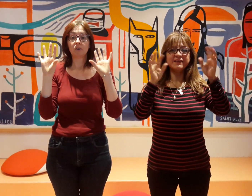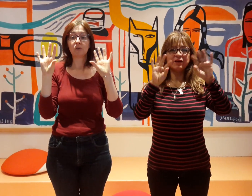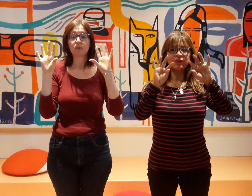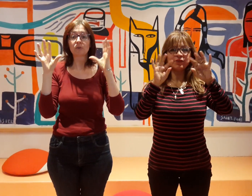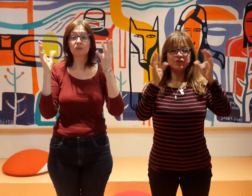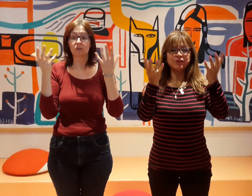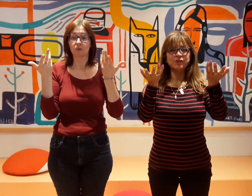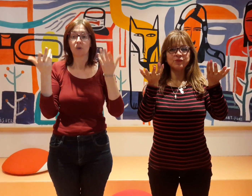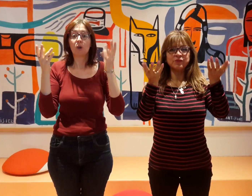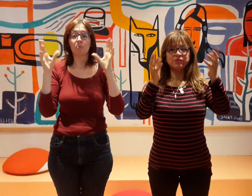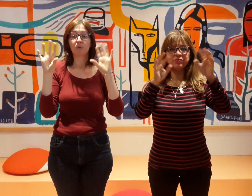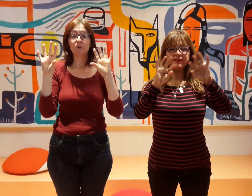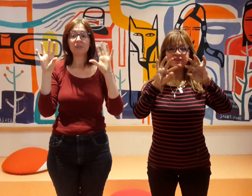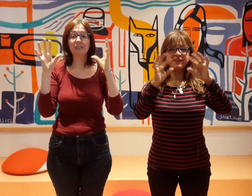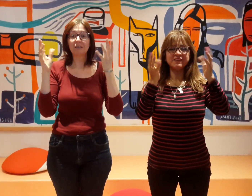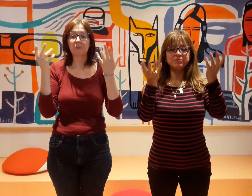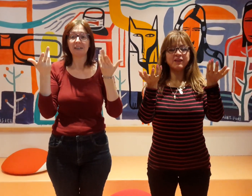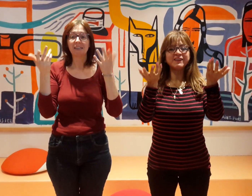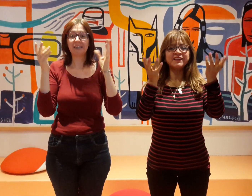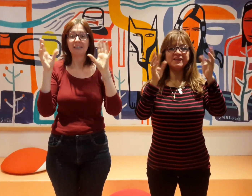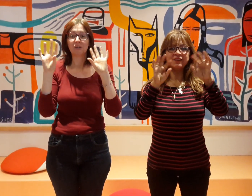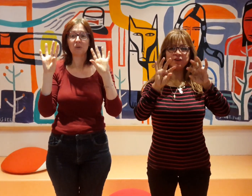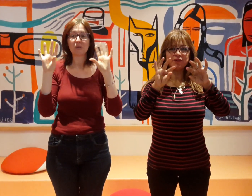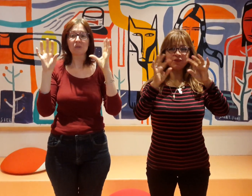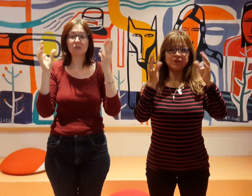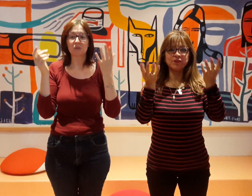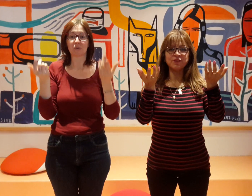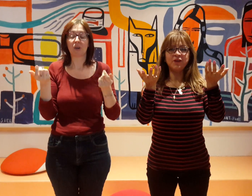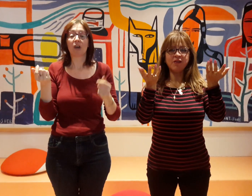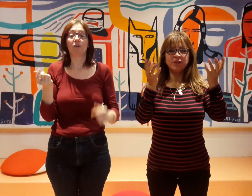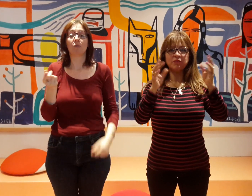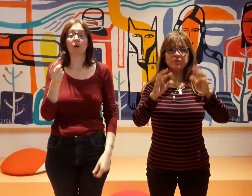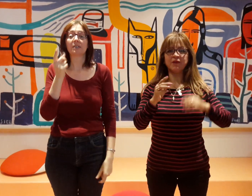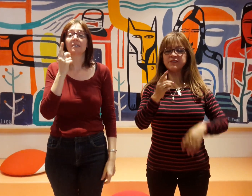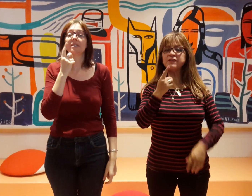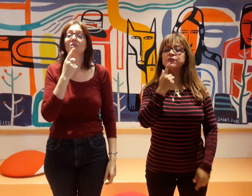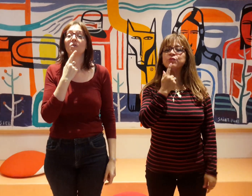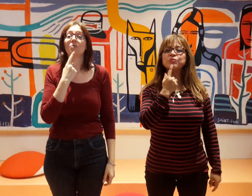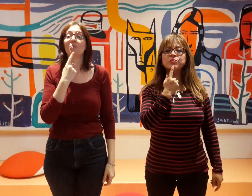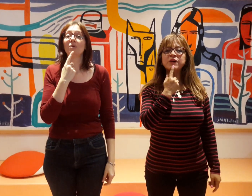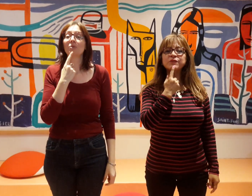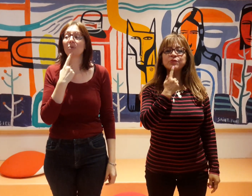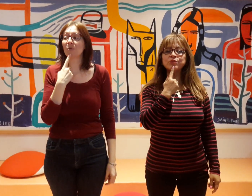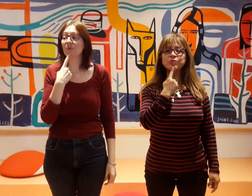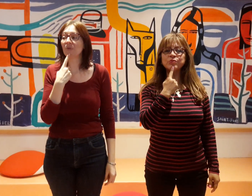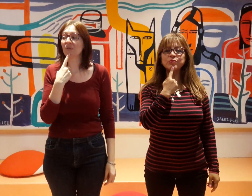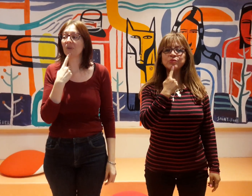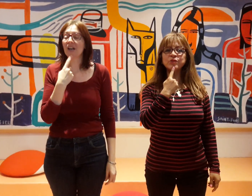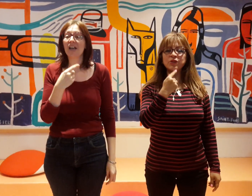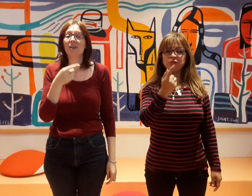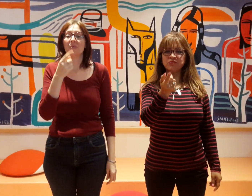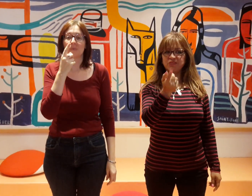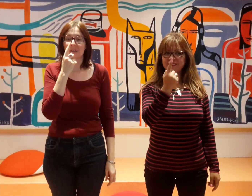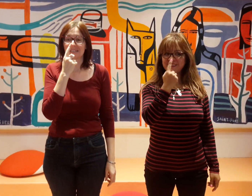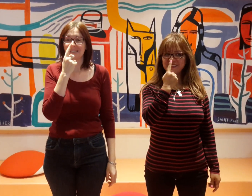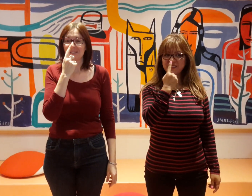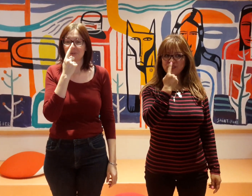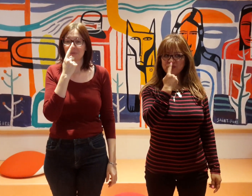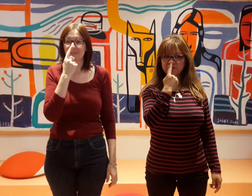danse, petite main qui danse. Voici ton menton, voici ton